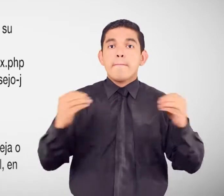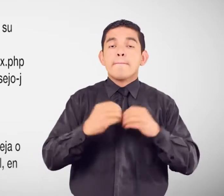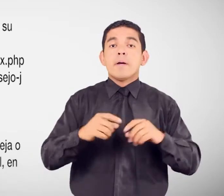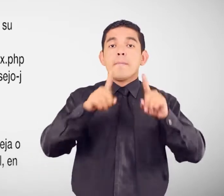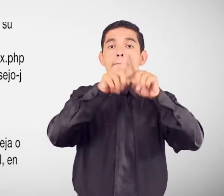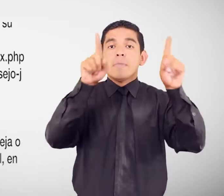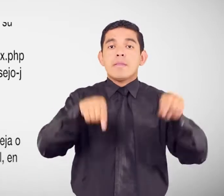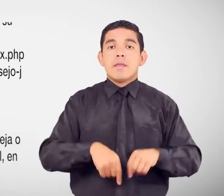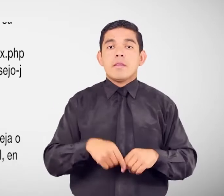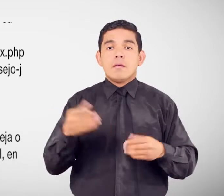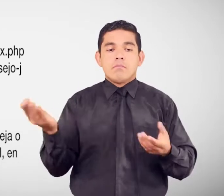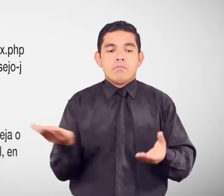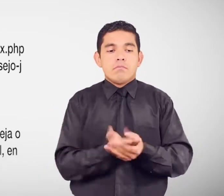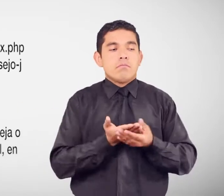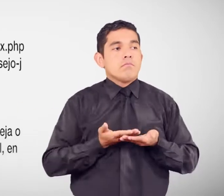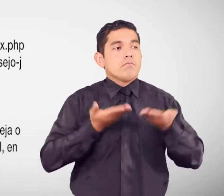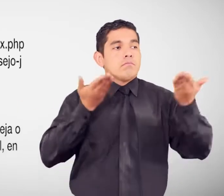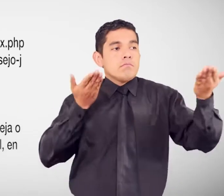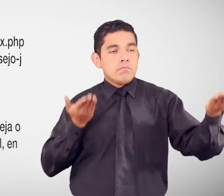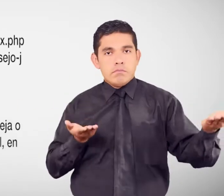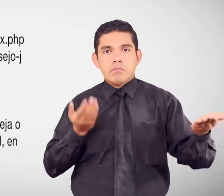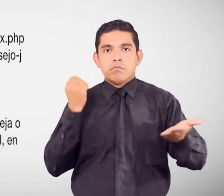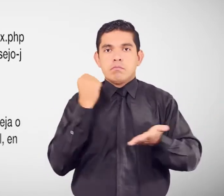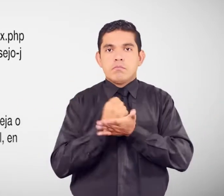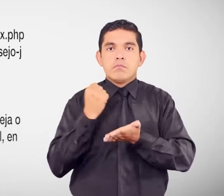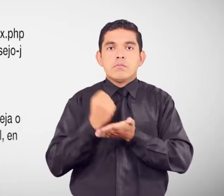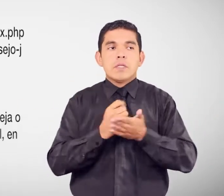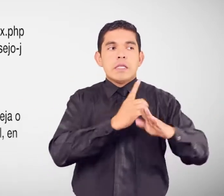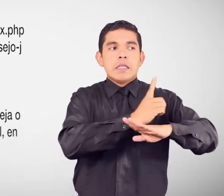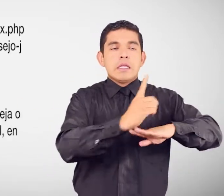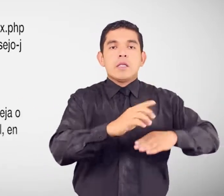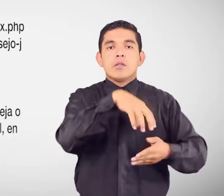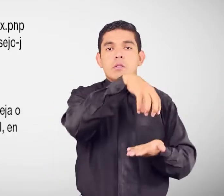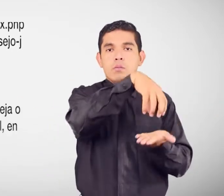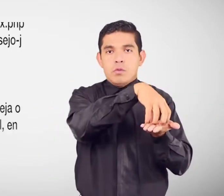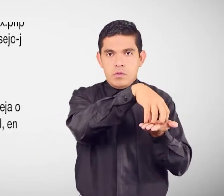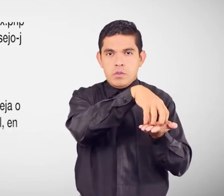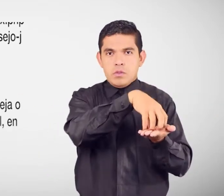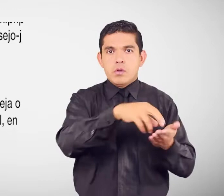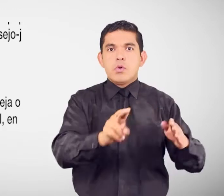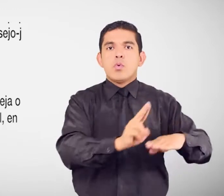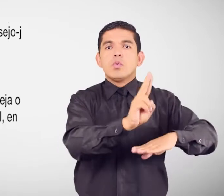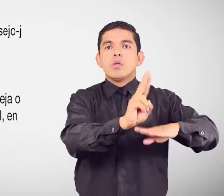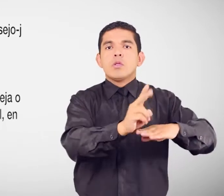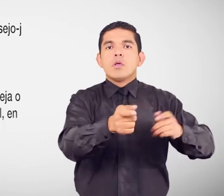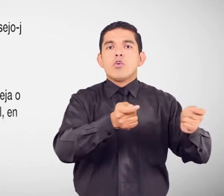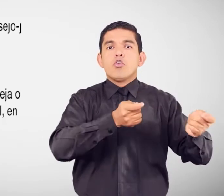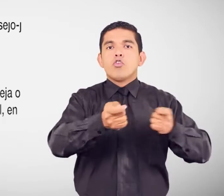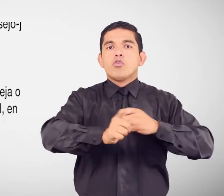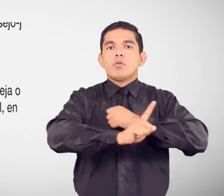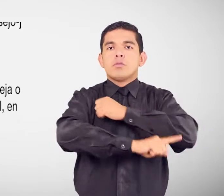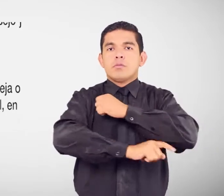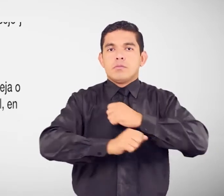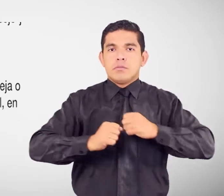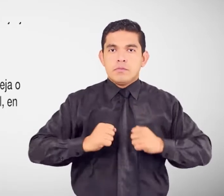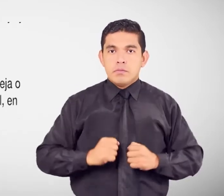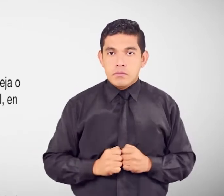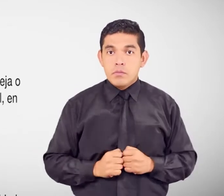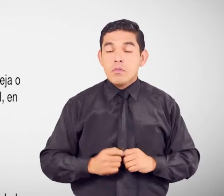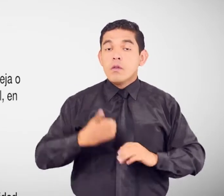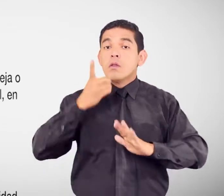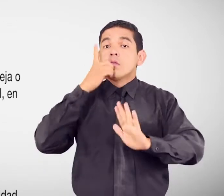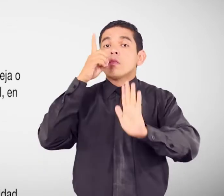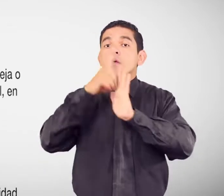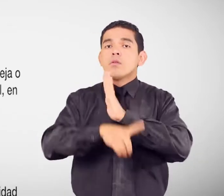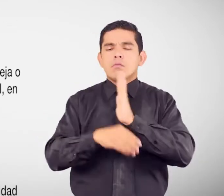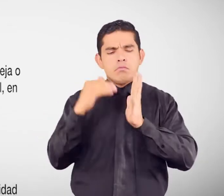La respectiva queja o denuncia Dirigida al director provincial en la unidad de control disciplinario La denuncia